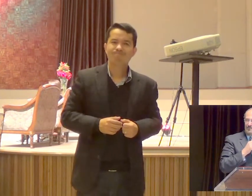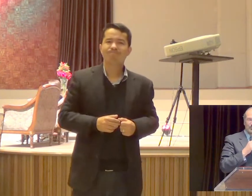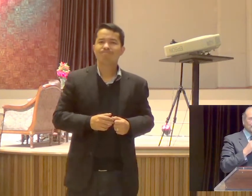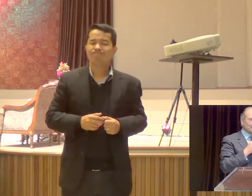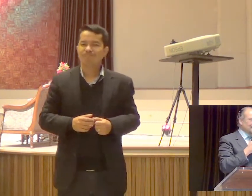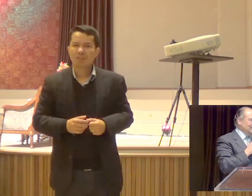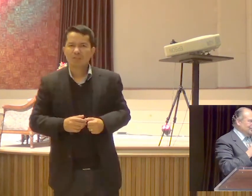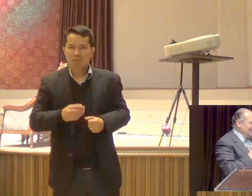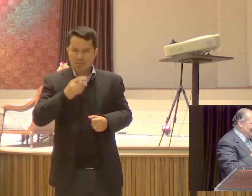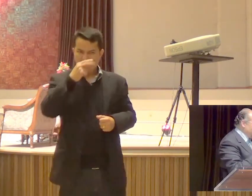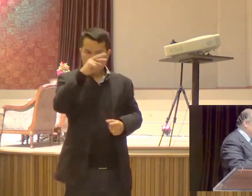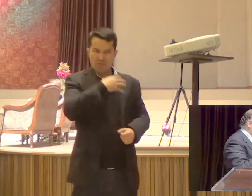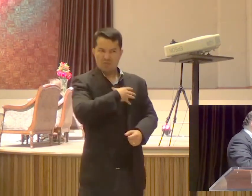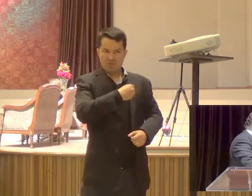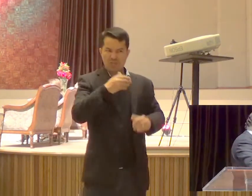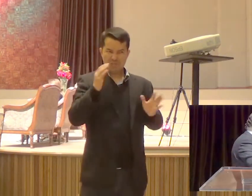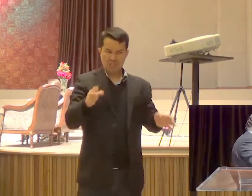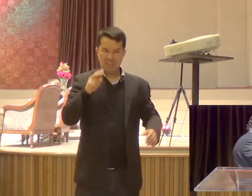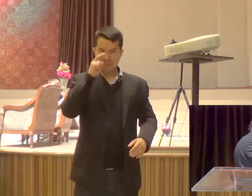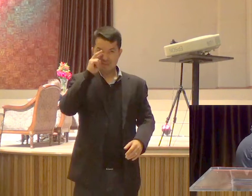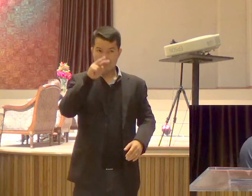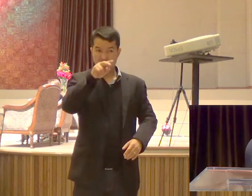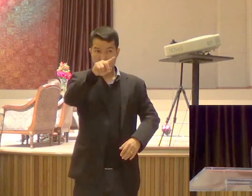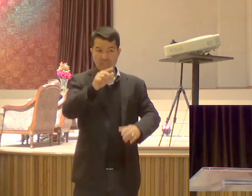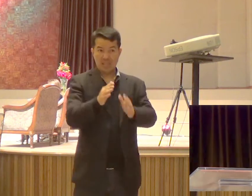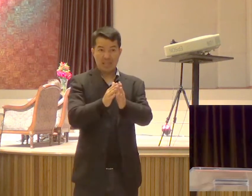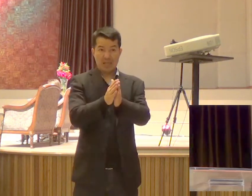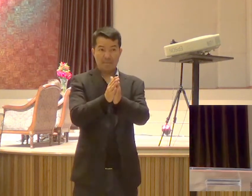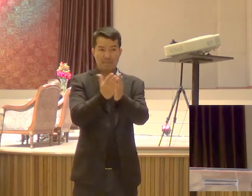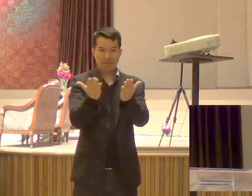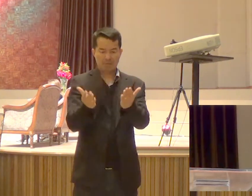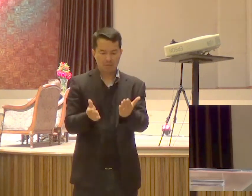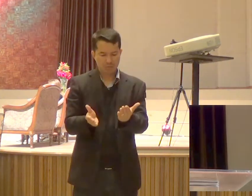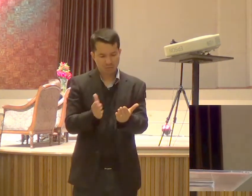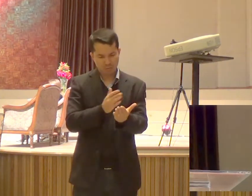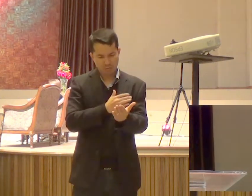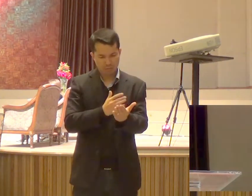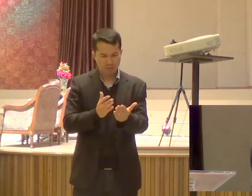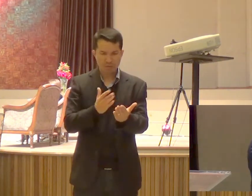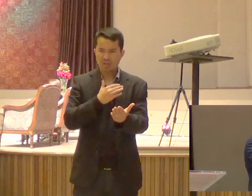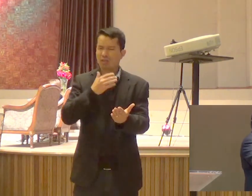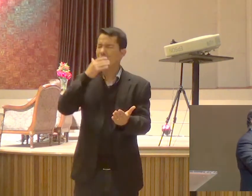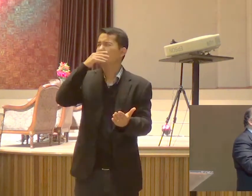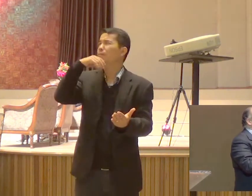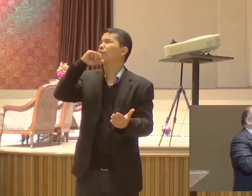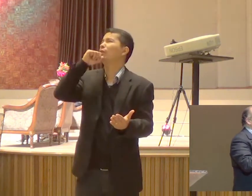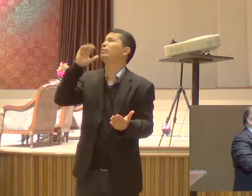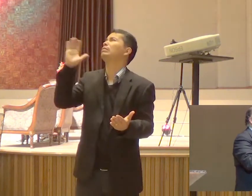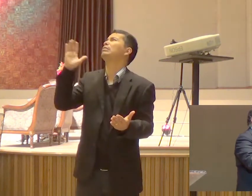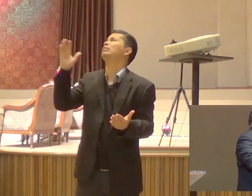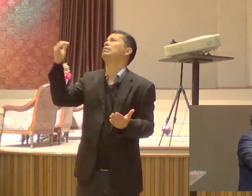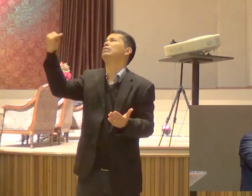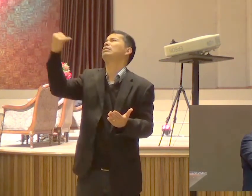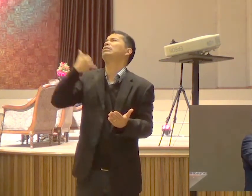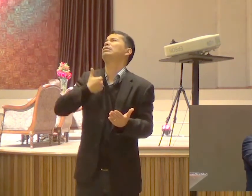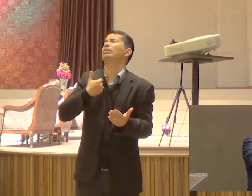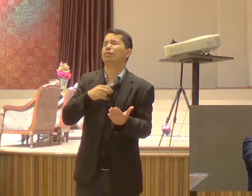Seus filhos Seus já viram você Com a Bíblia aberta Dizendo para Deus Pai, fala comigo Eu não sei o que fazer